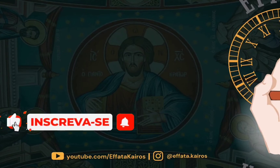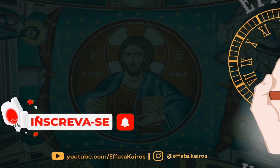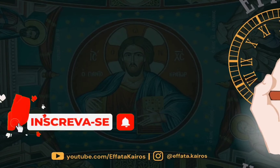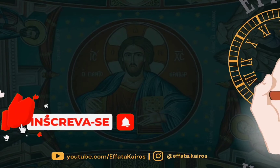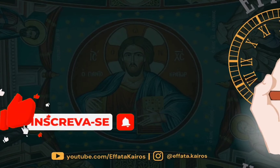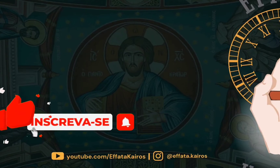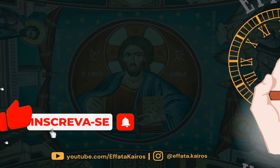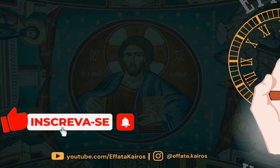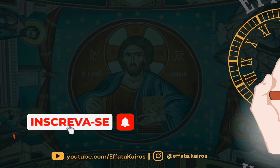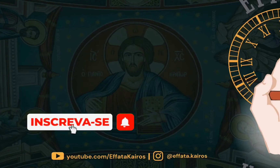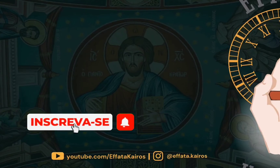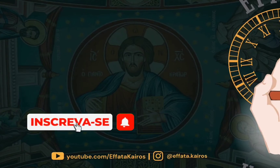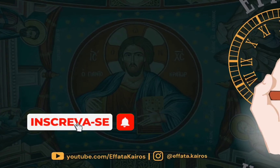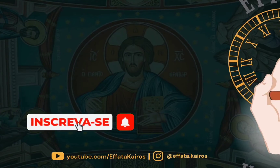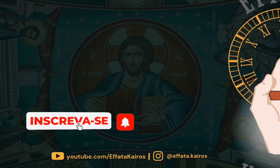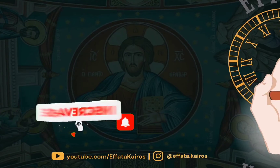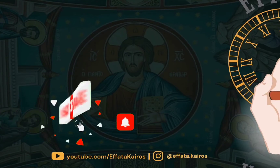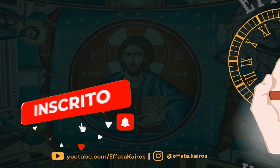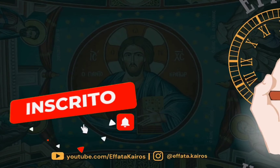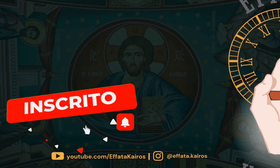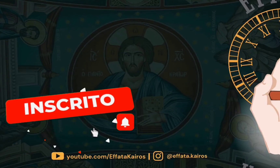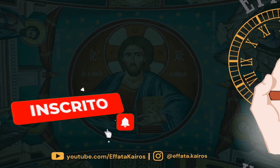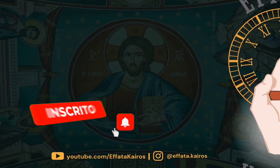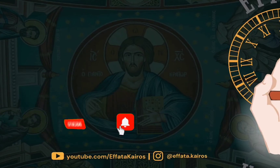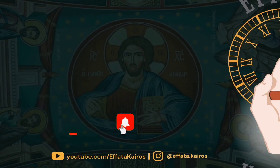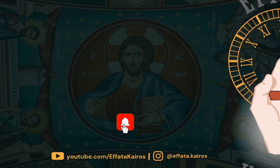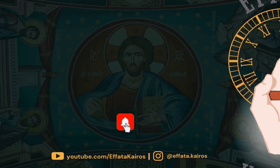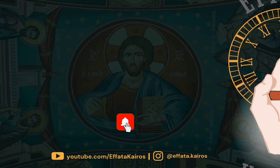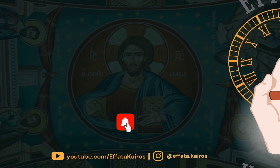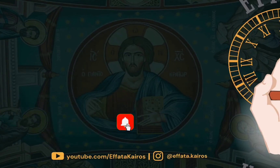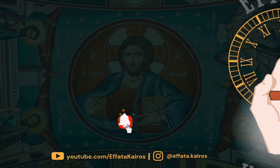Eu te seguirei,